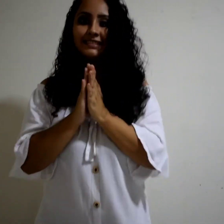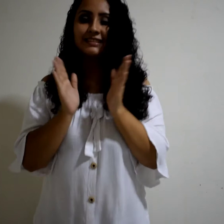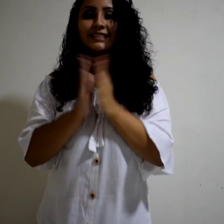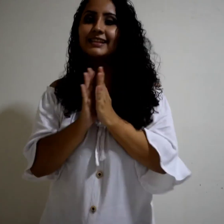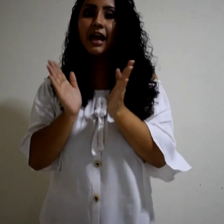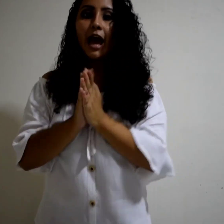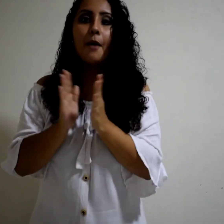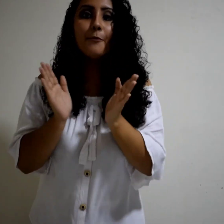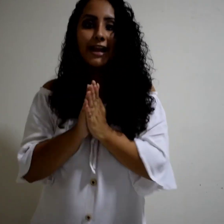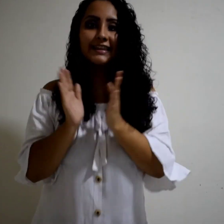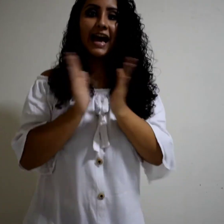¡Vuelta!